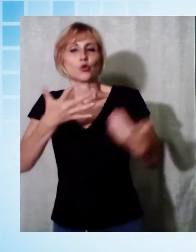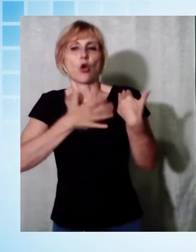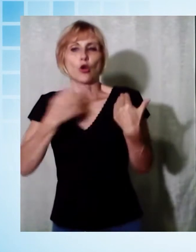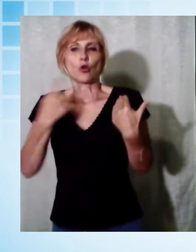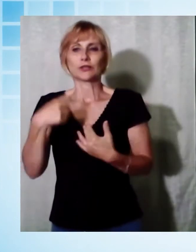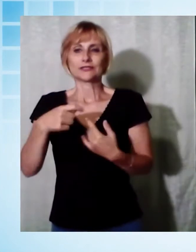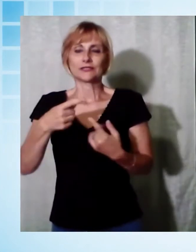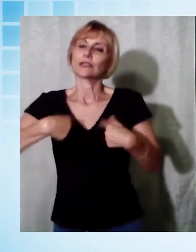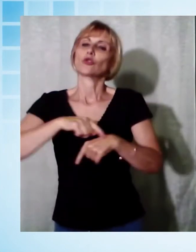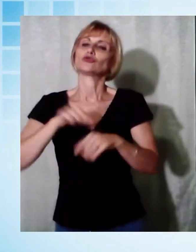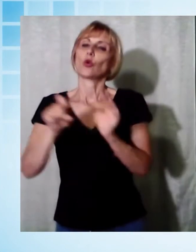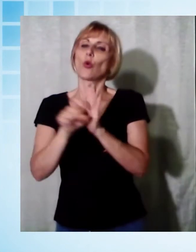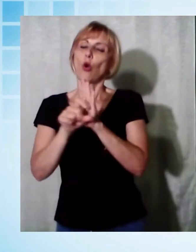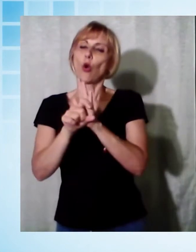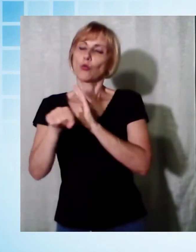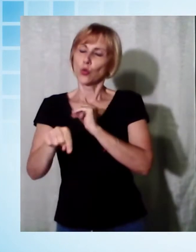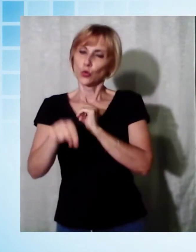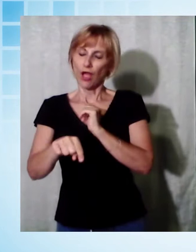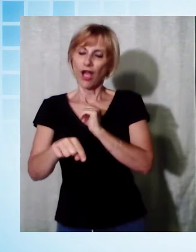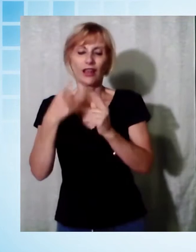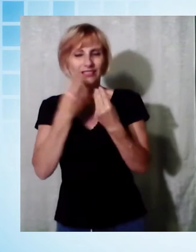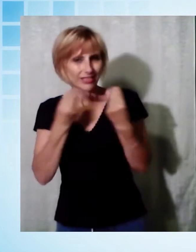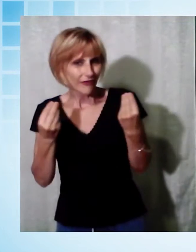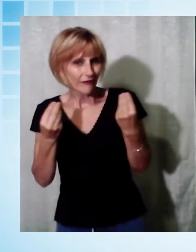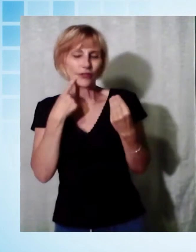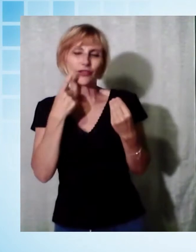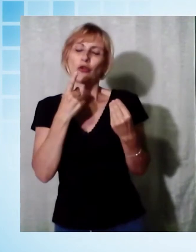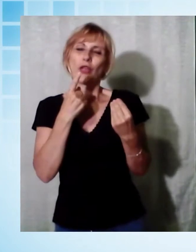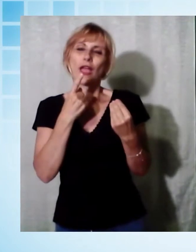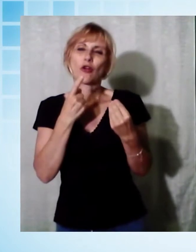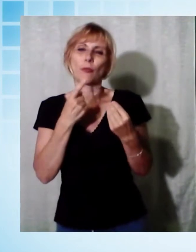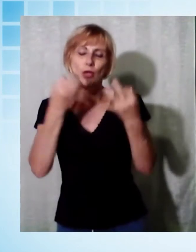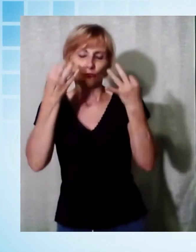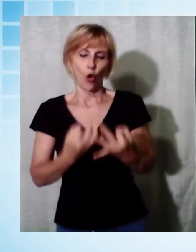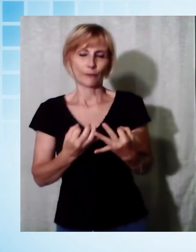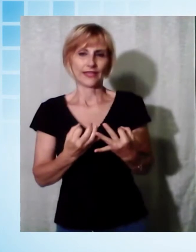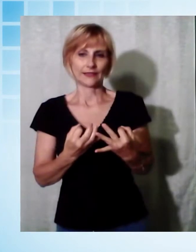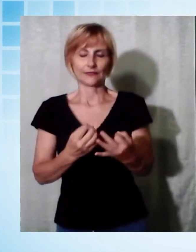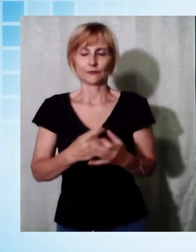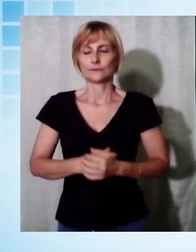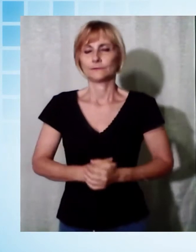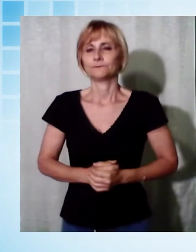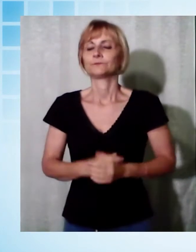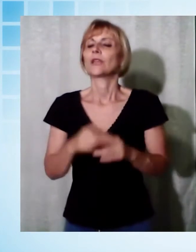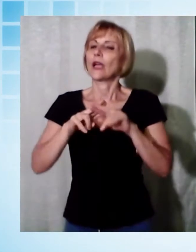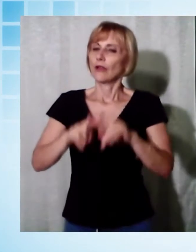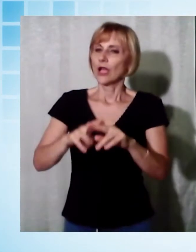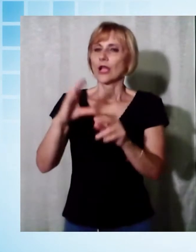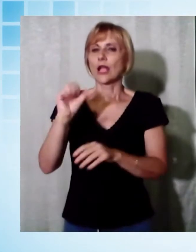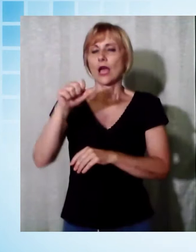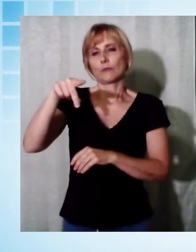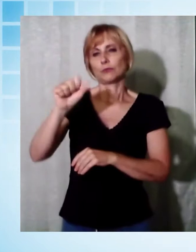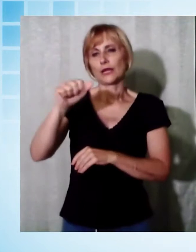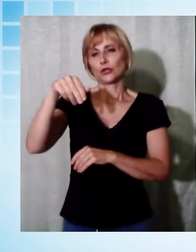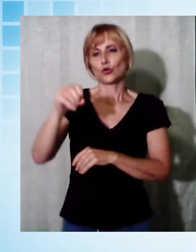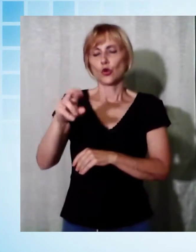ritenuto in troppe occasioni non abbastanza imparziale. Restiamo a Capannori, occupiamoci però di spettacolo perché è